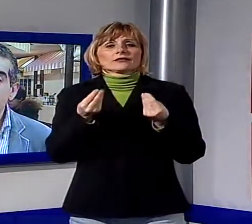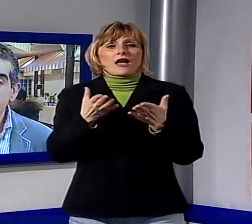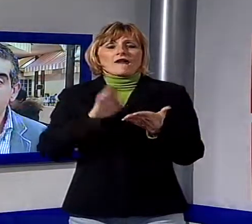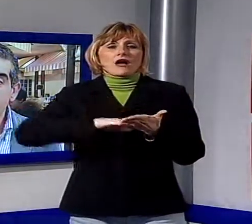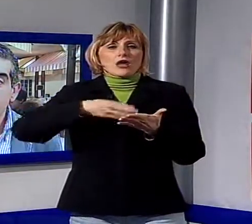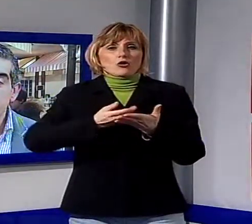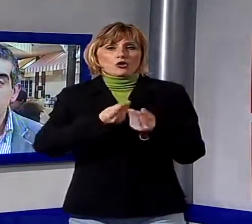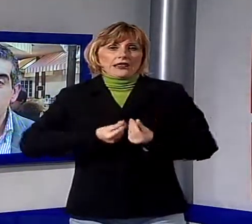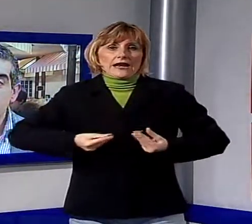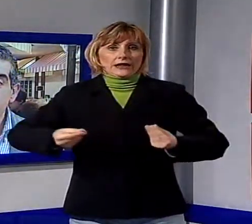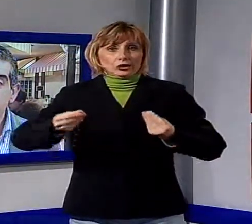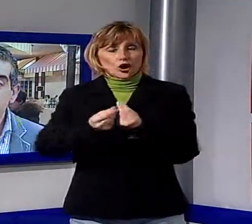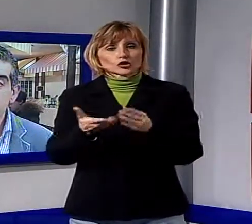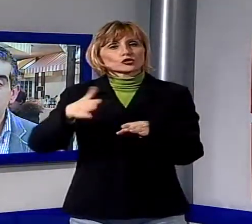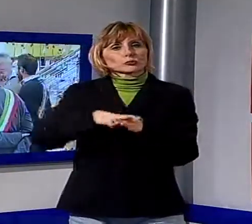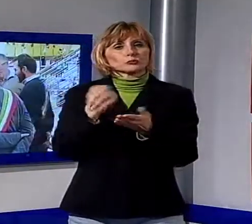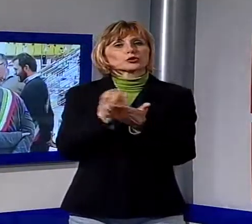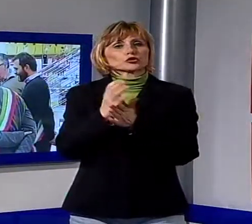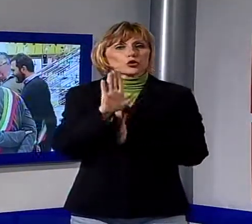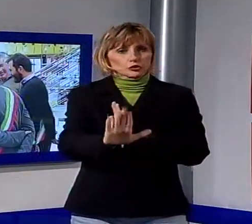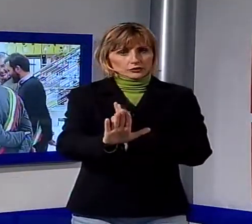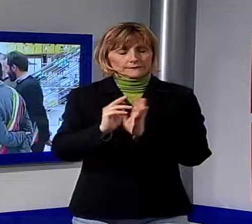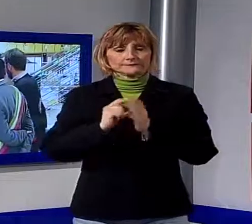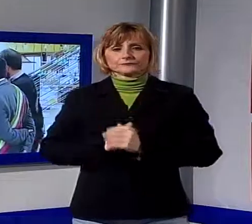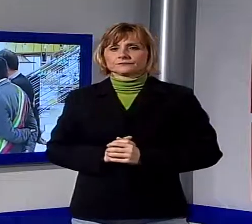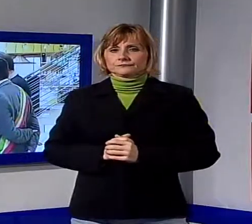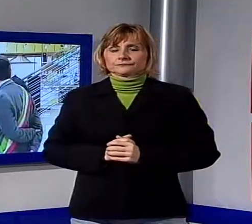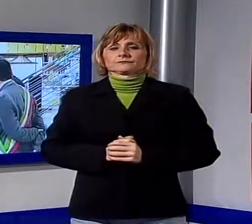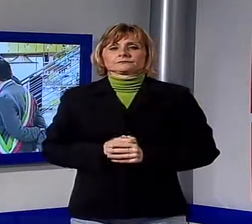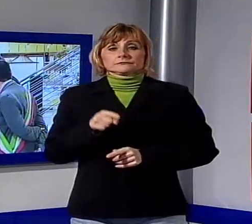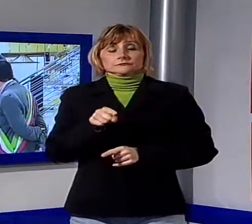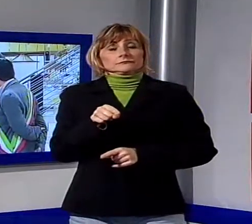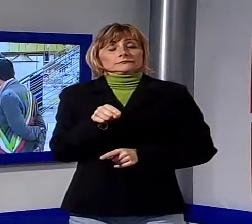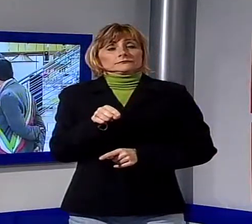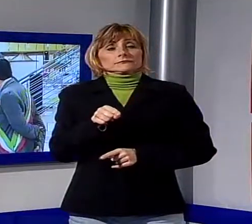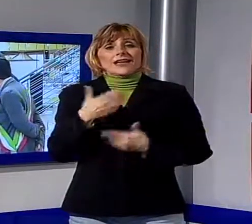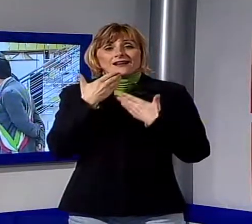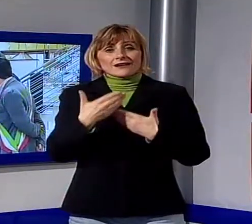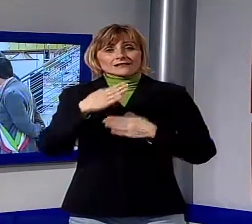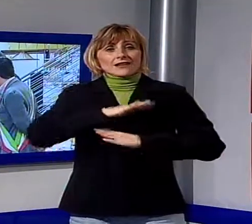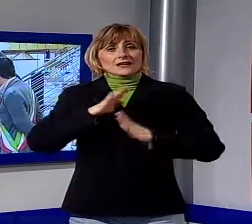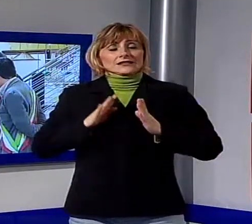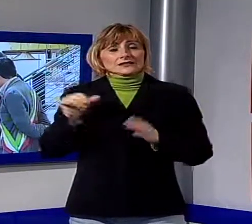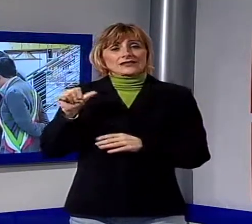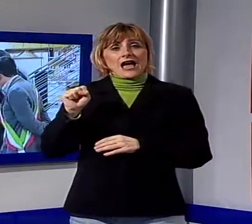particolar modo dei suoi prodotti. In questo caso, grazie all'assessore David Saise e l'agricoltura.